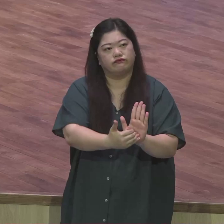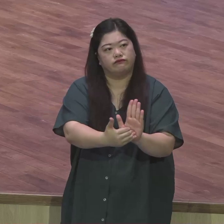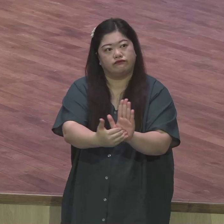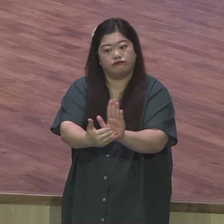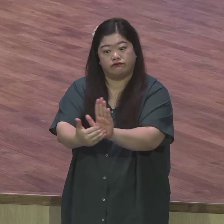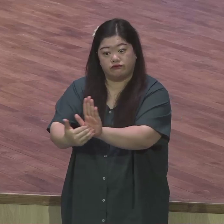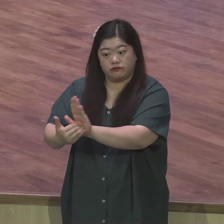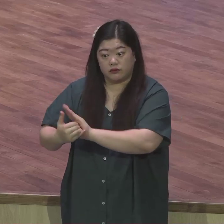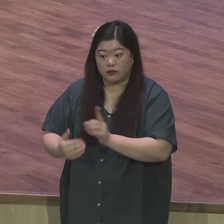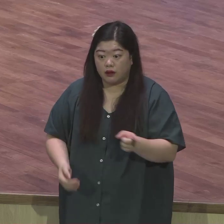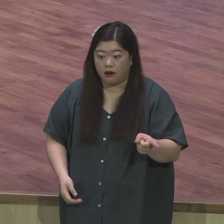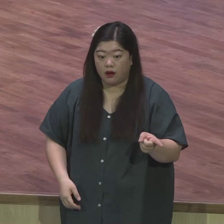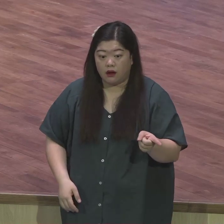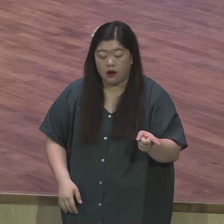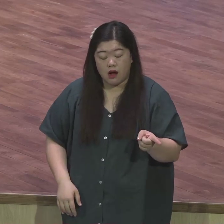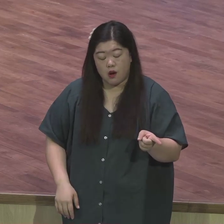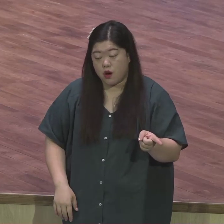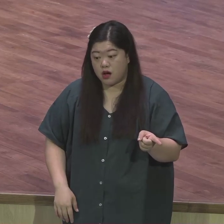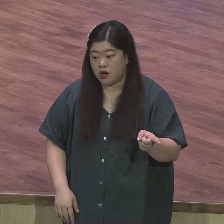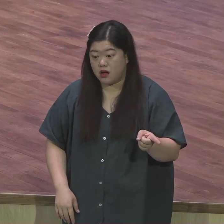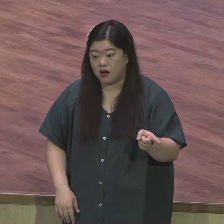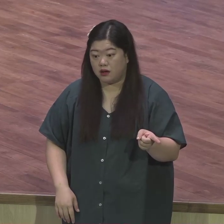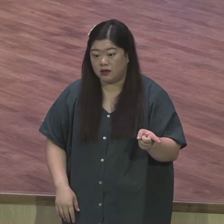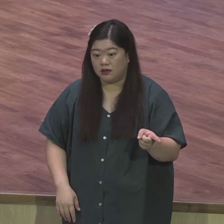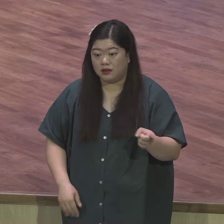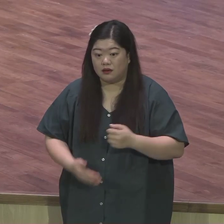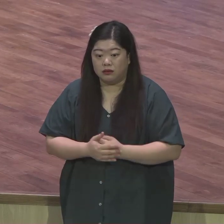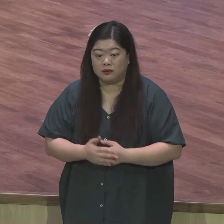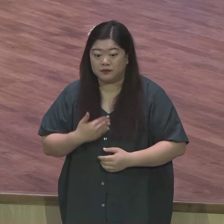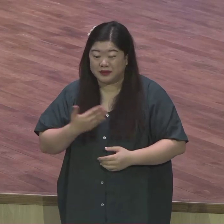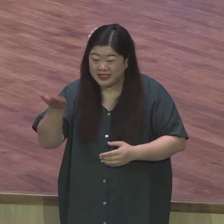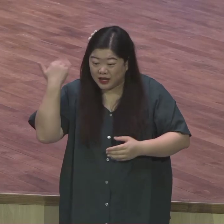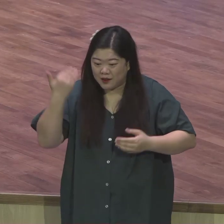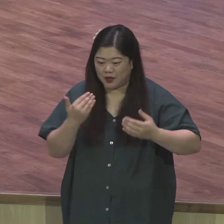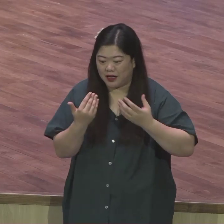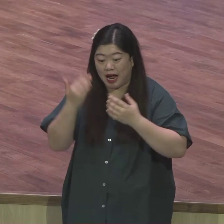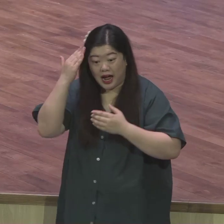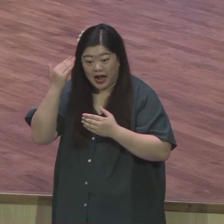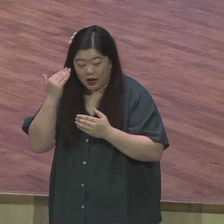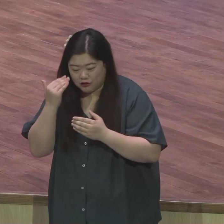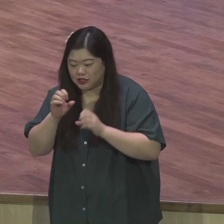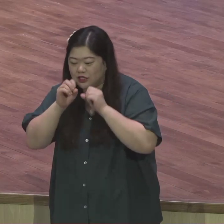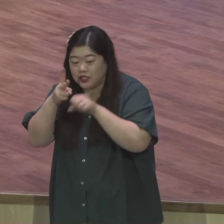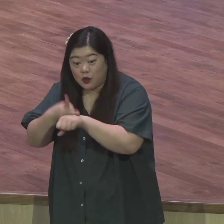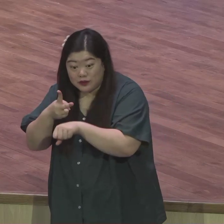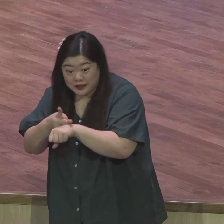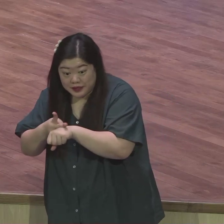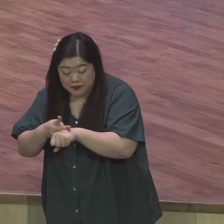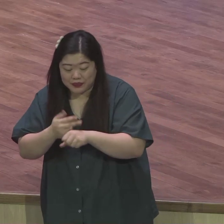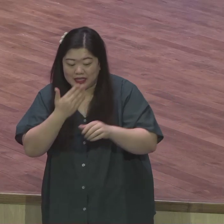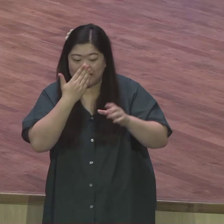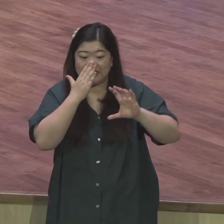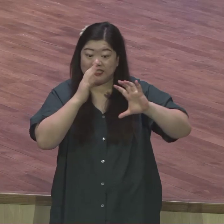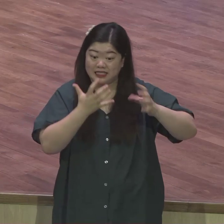지금 정무진 선교사가 집회한다 이 말이 무슨 말이냐면 러시아에 있던 유대인들이